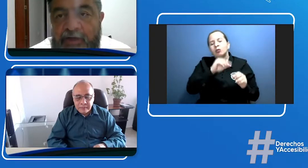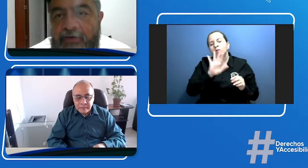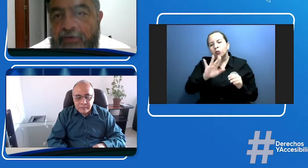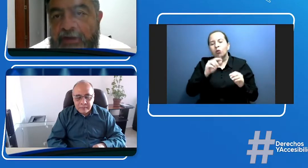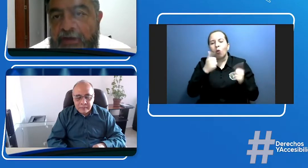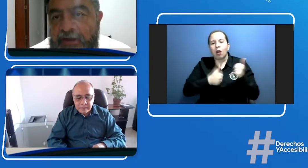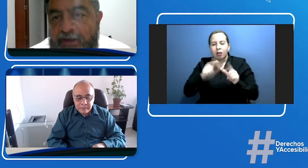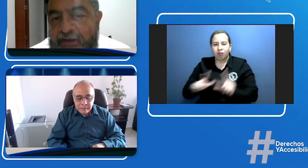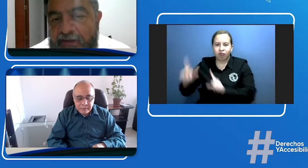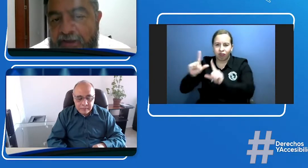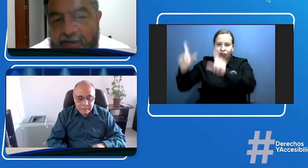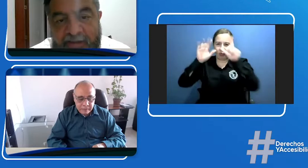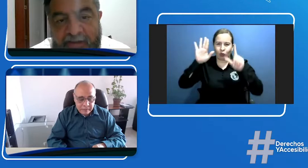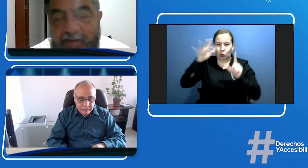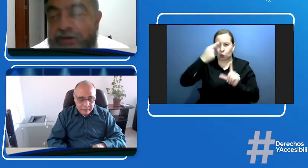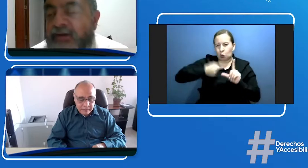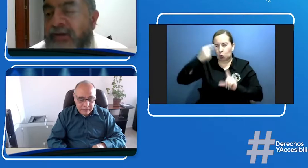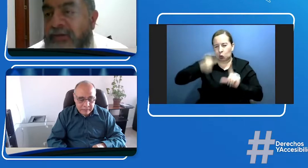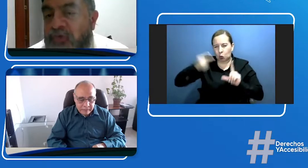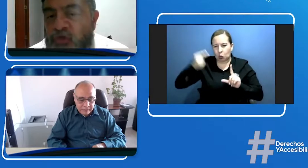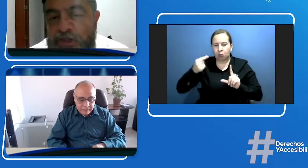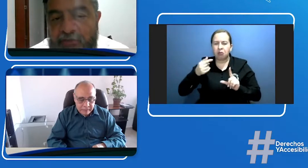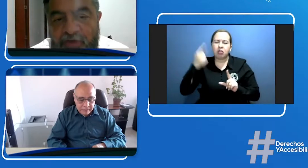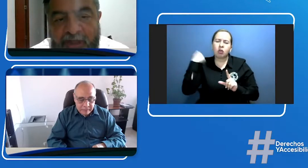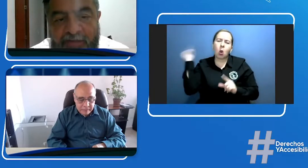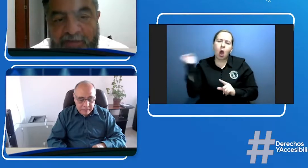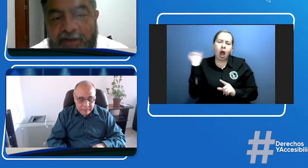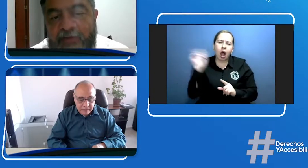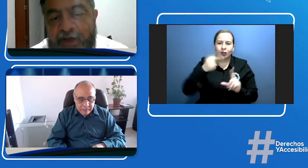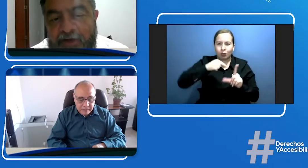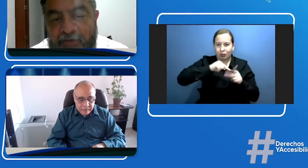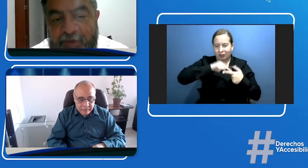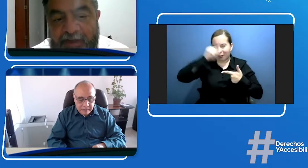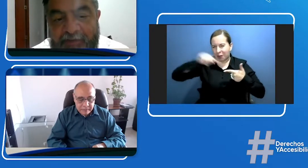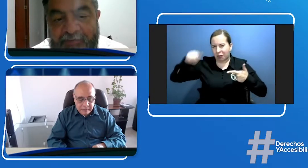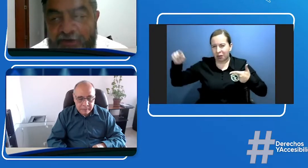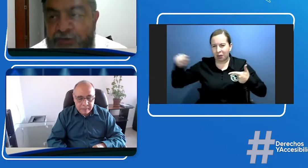Econometría desde hace muchísimos años, desde el milenio pasado, 1990.